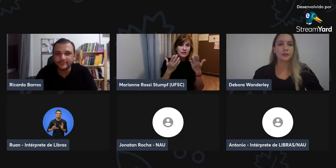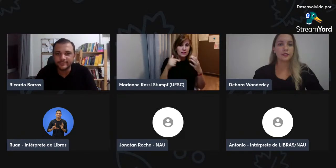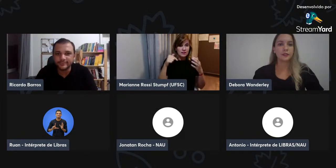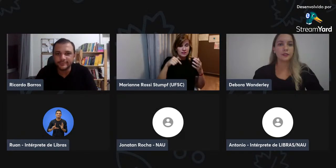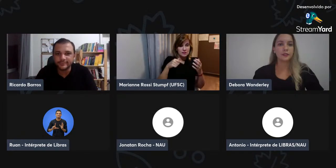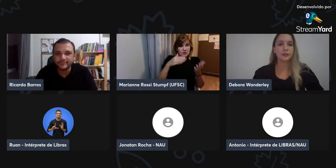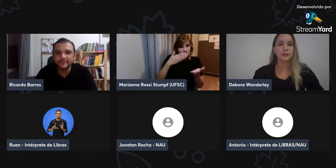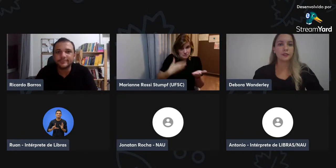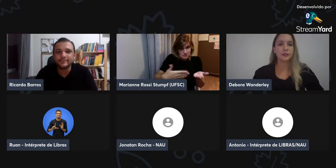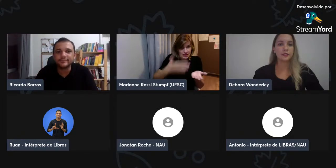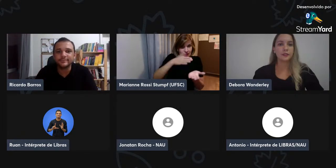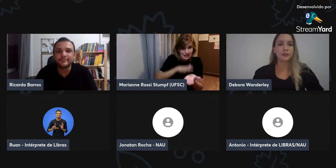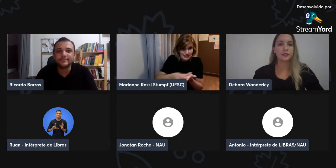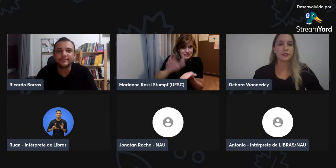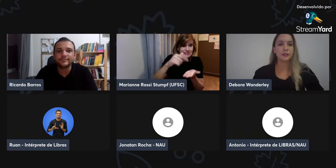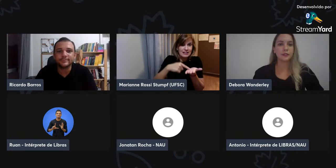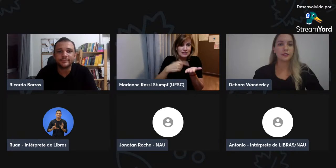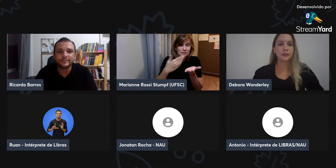Ok.